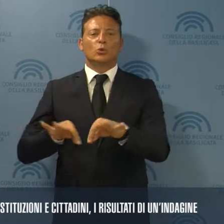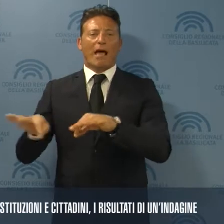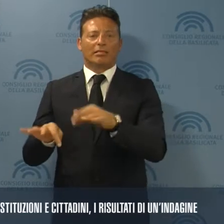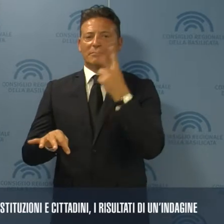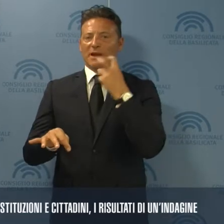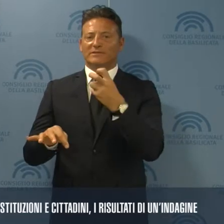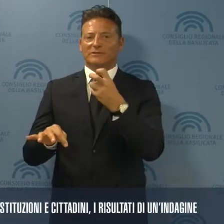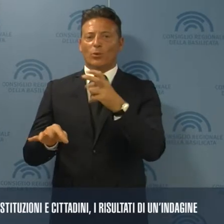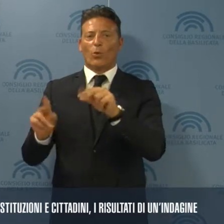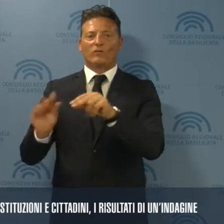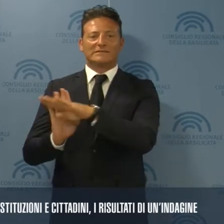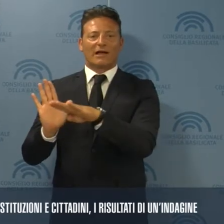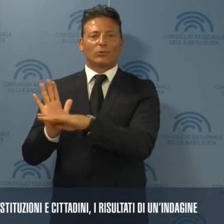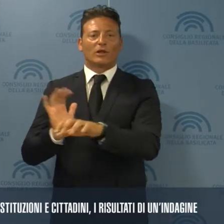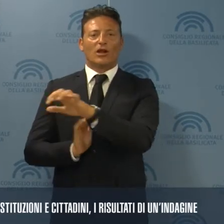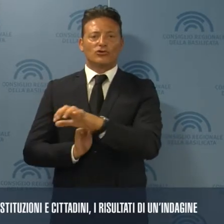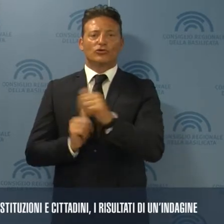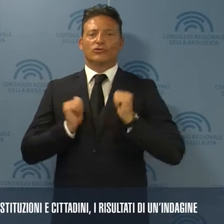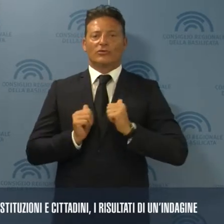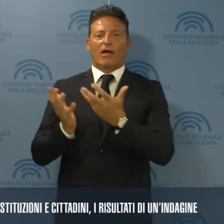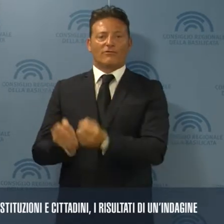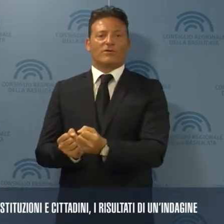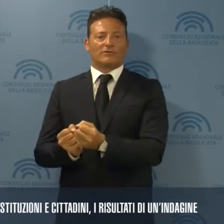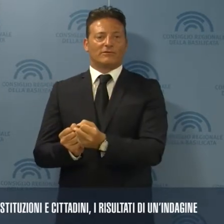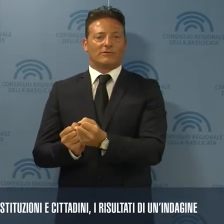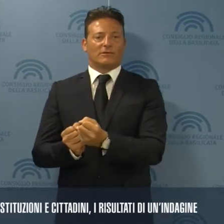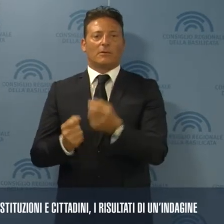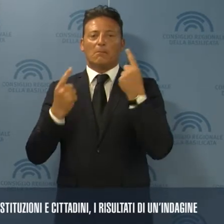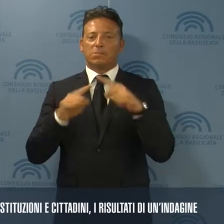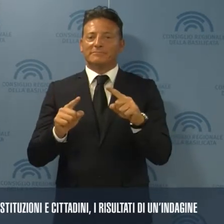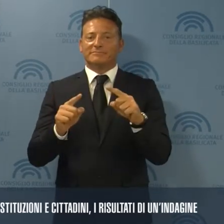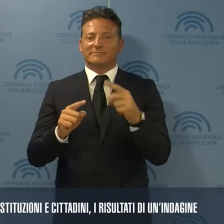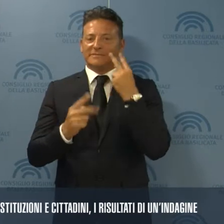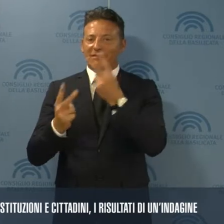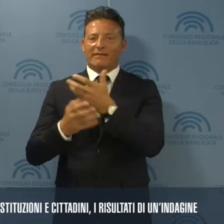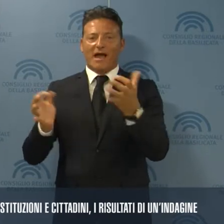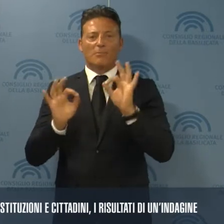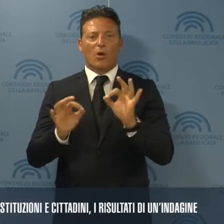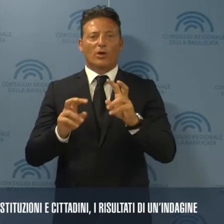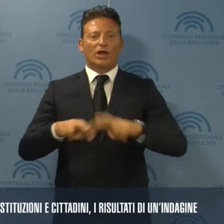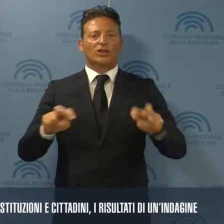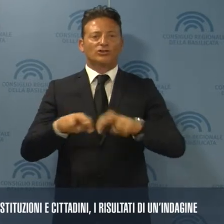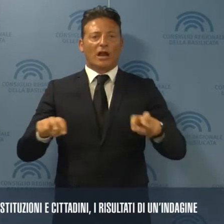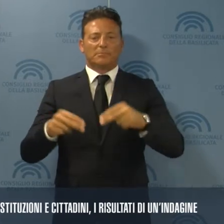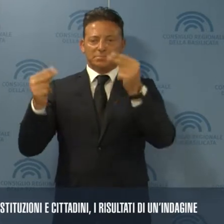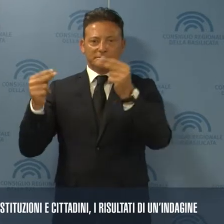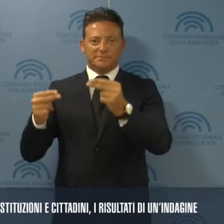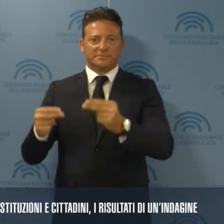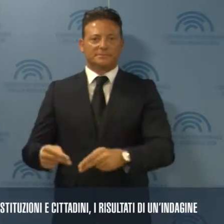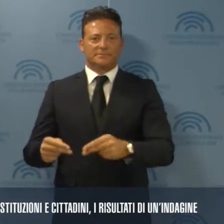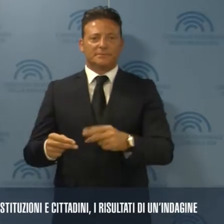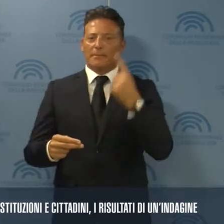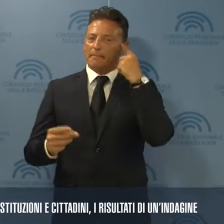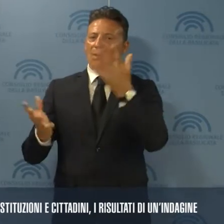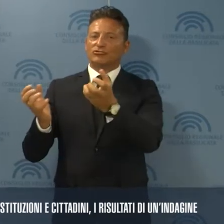previsti dal nuovo Statuto della Regione. E' quanto emerge da un'indagine quantitativa su